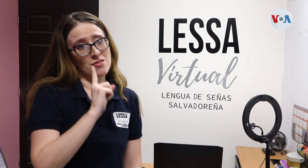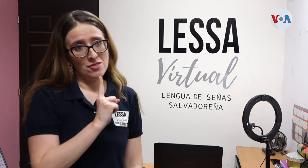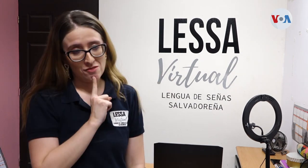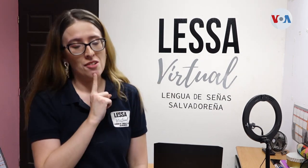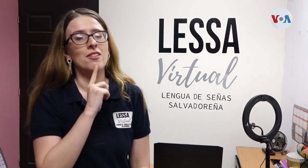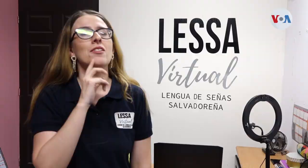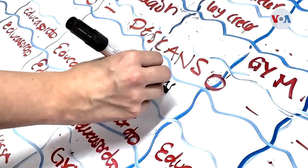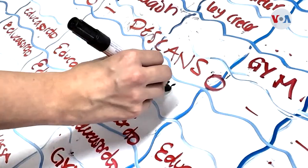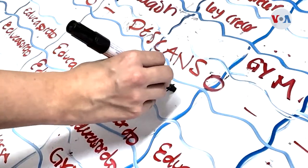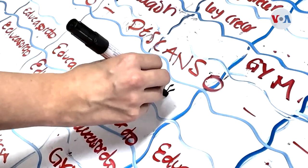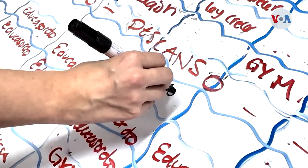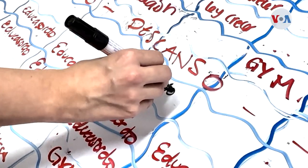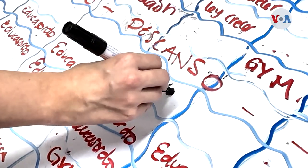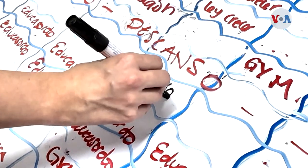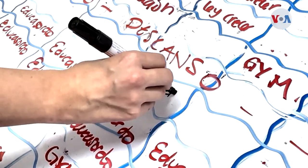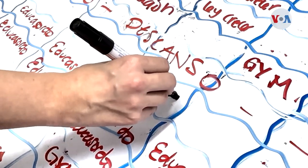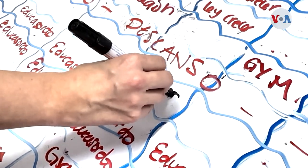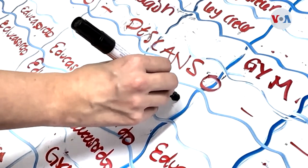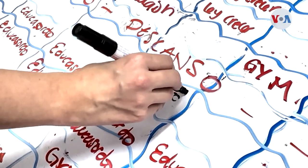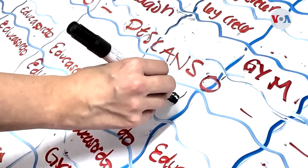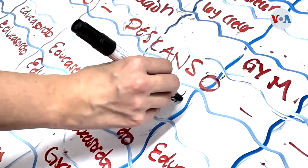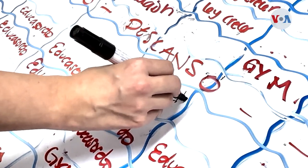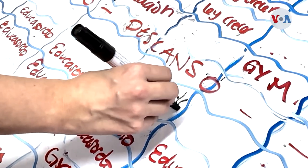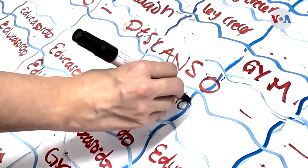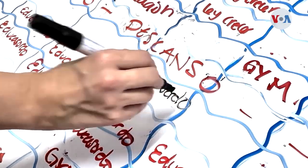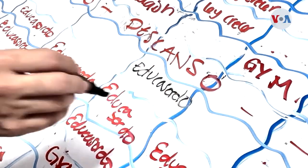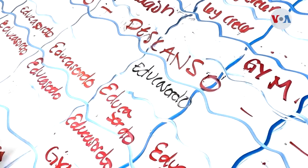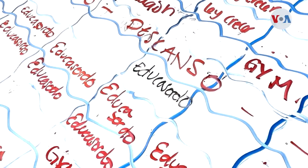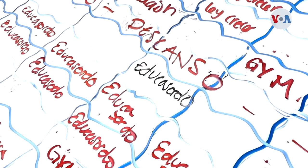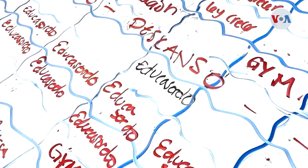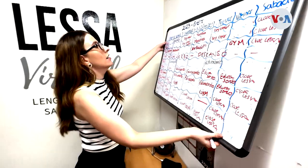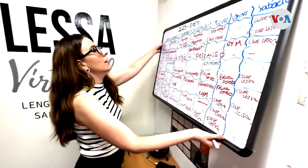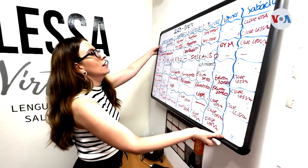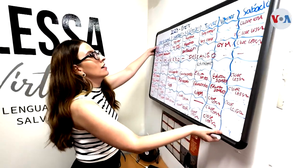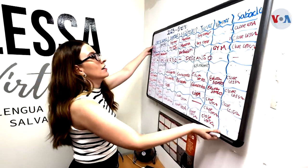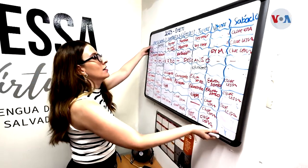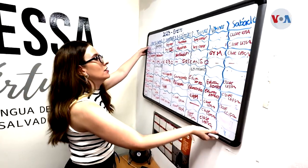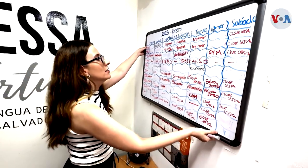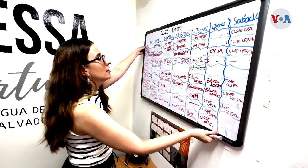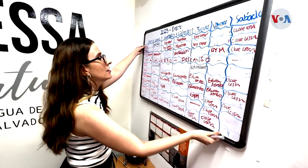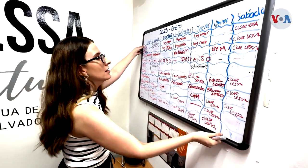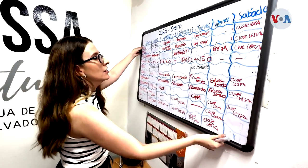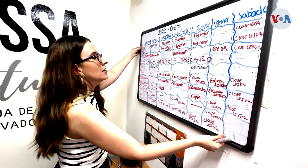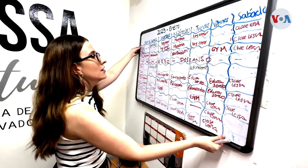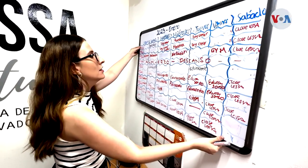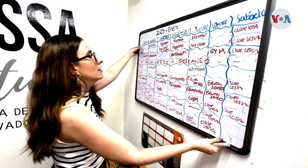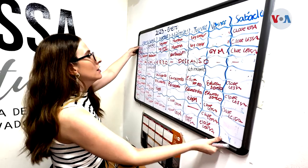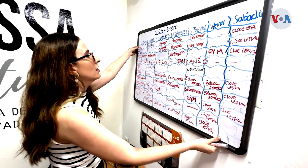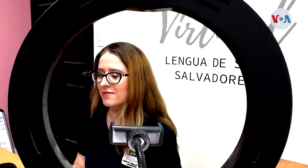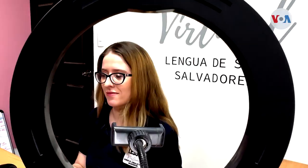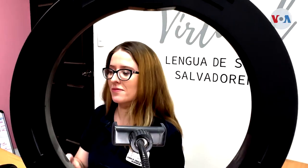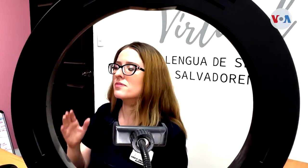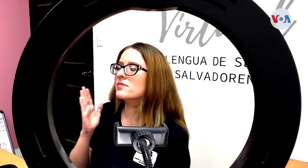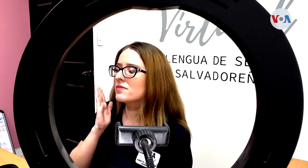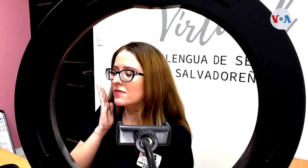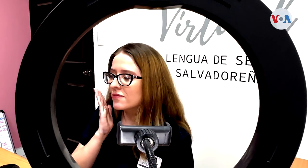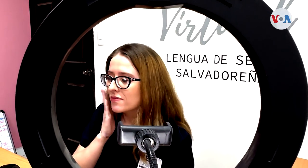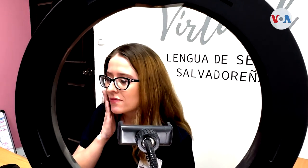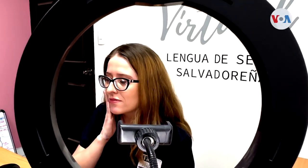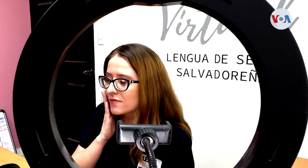lengua de señas. Becky planea tener su propia escuela de sordos y ahora está enfocada en encontrar financiamiento para ello. Su sueño más grande es que el mundo